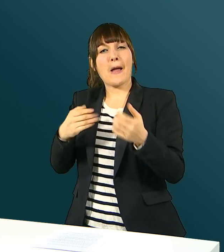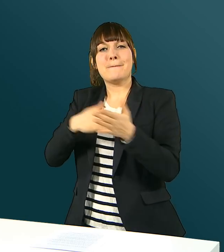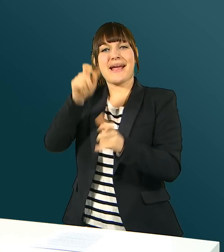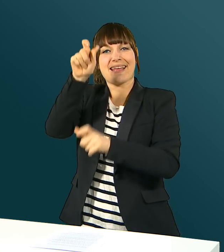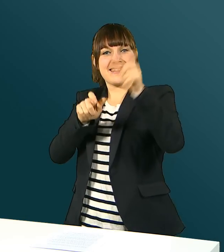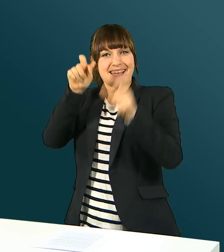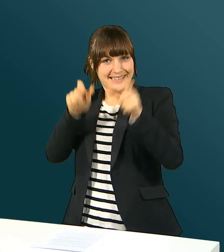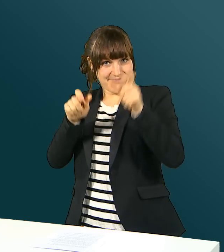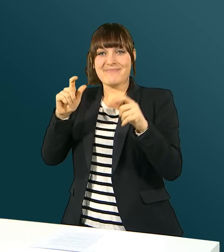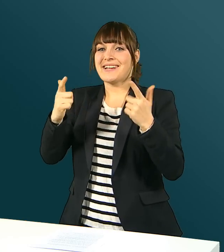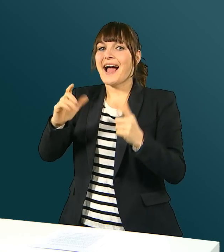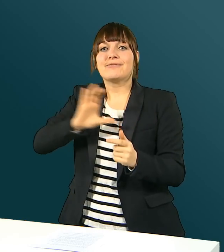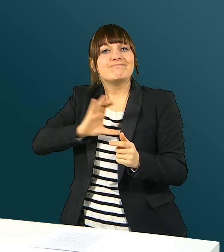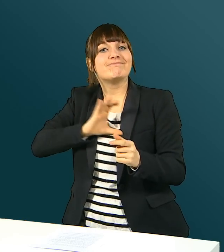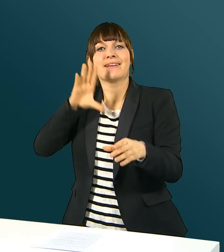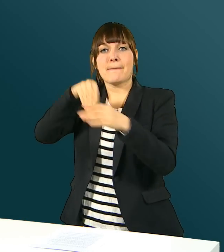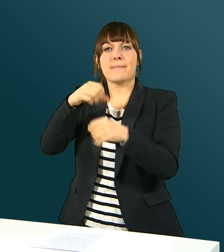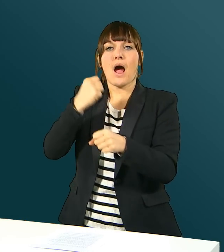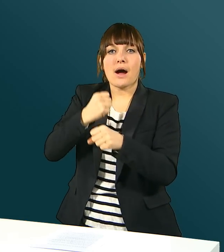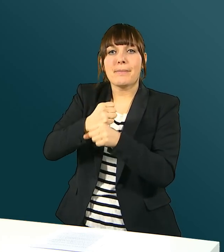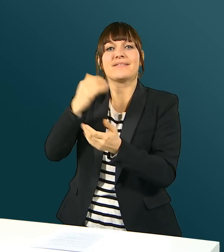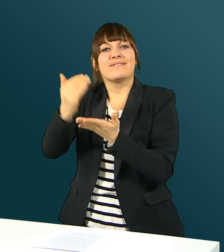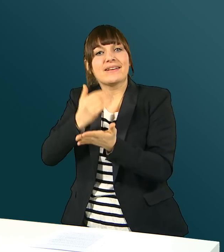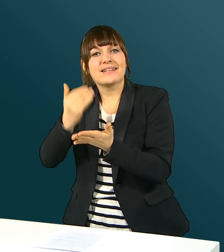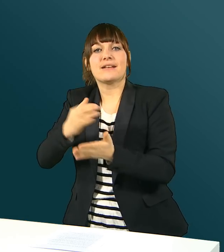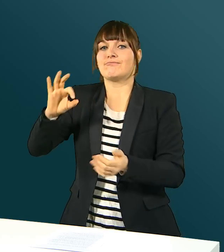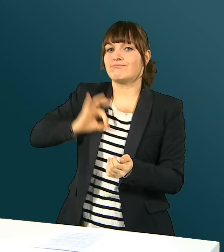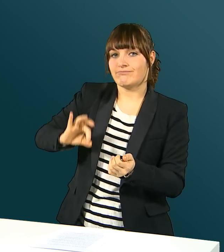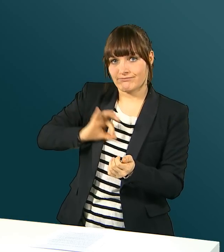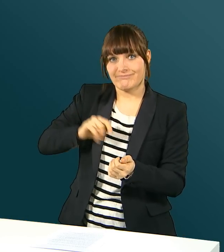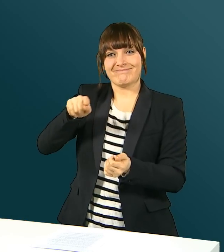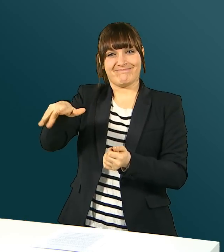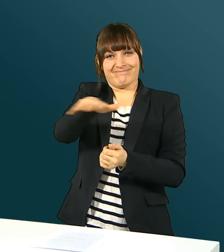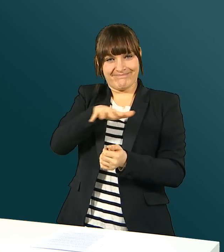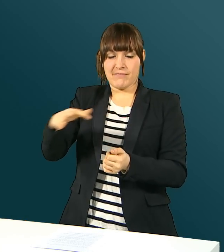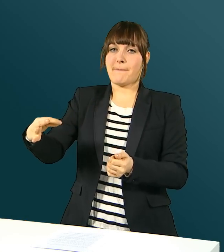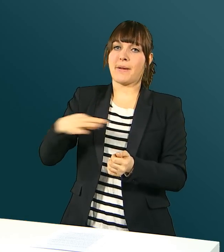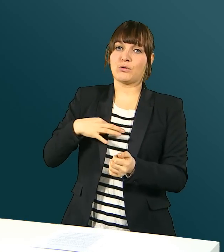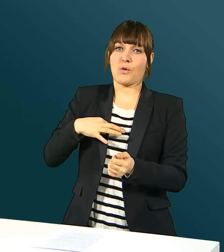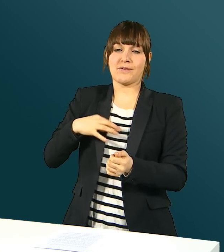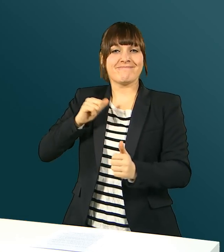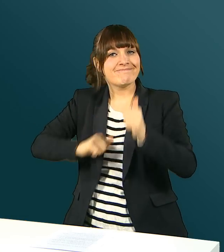Schwerbehinderte haben keine Chancen im Arbeitsmarkt, sind von der Rentenkürzung am meisten betroffen und leiden.